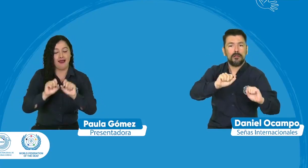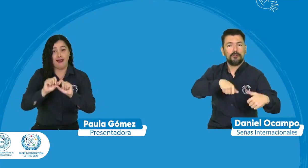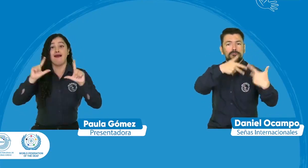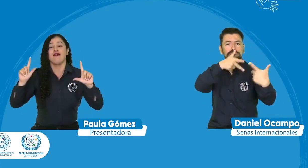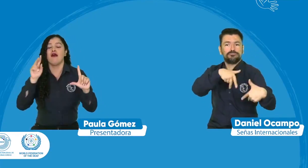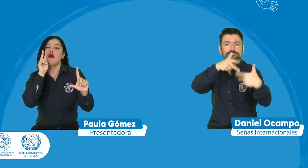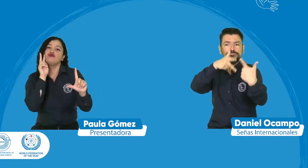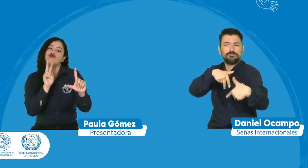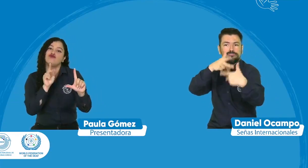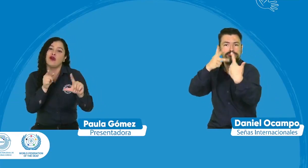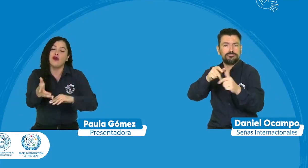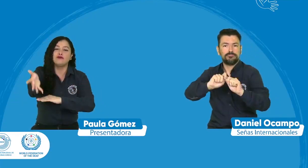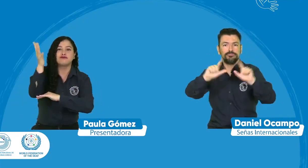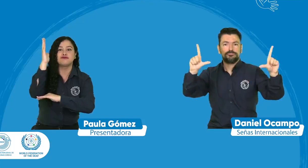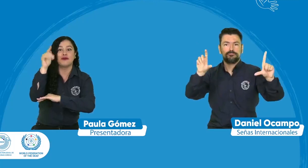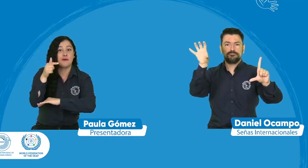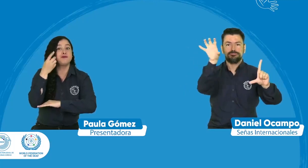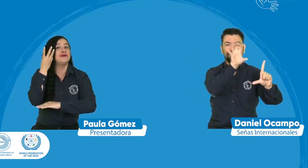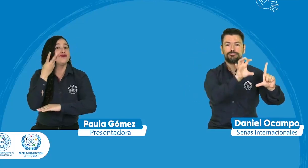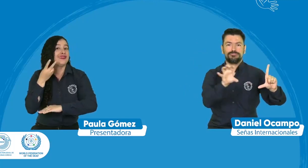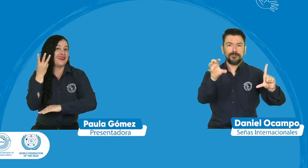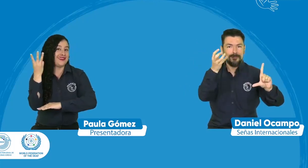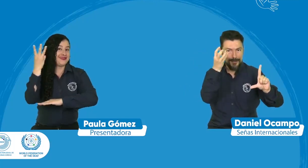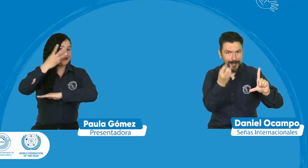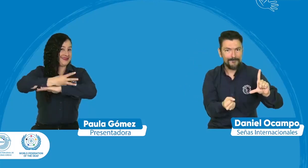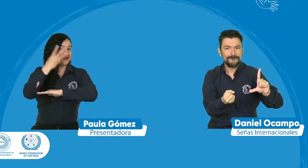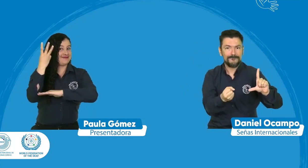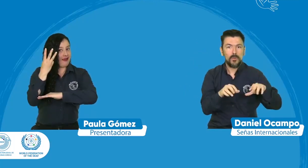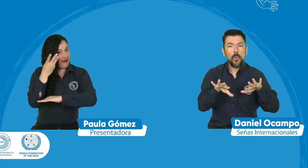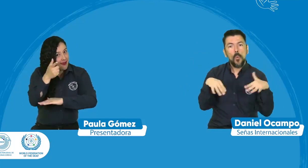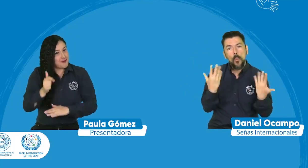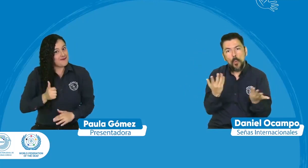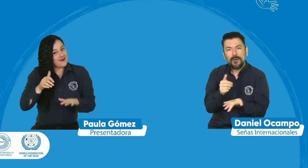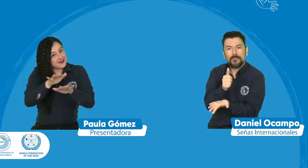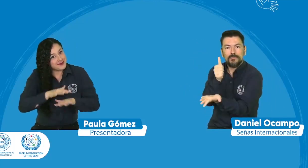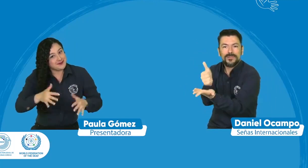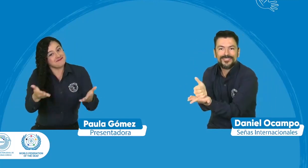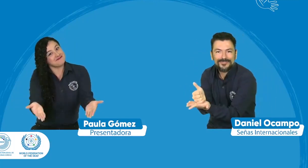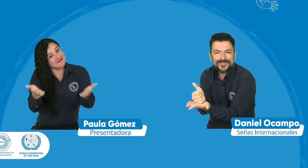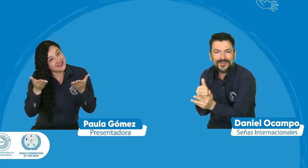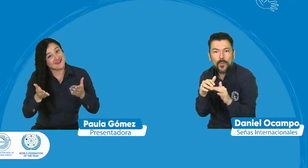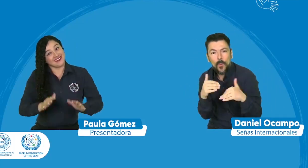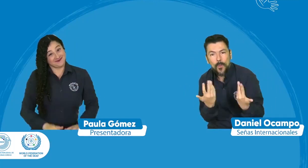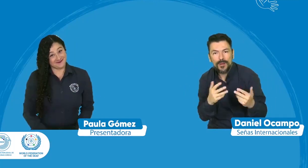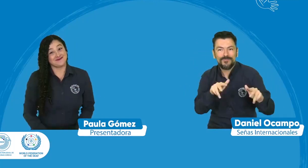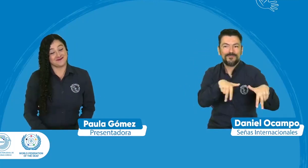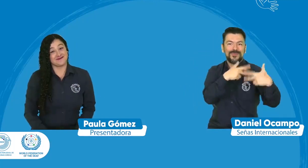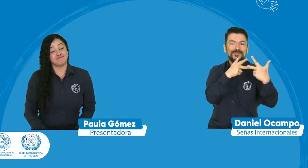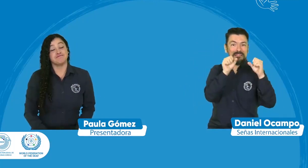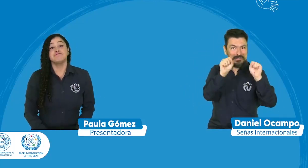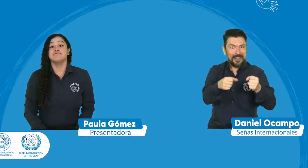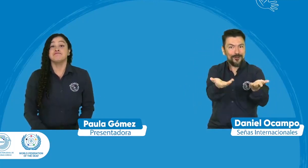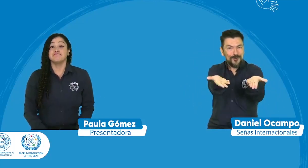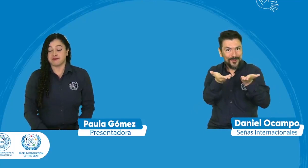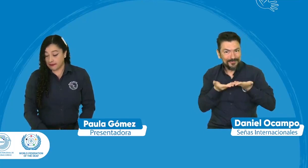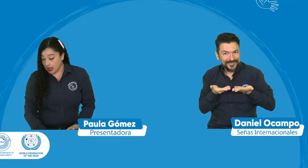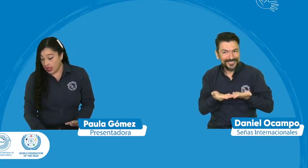hacer de manera virtual el congreso también estará de manera virtual durante estos tres días y pues pueden aprovechar estos espacios